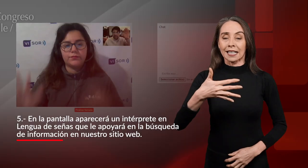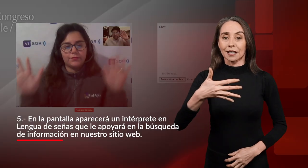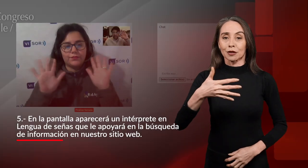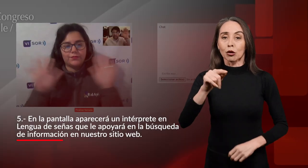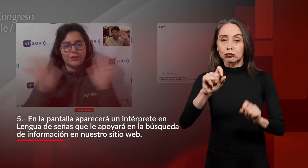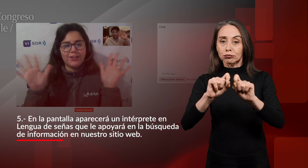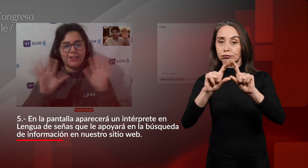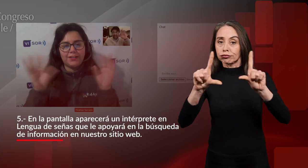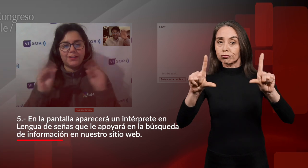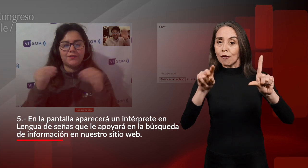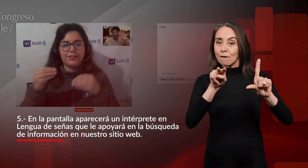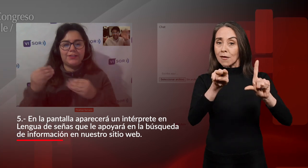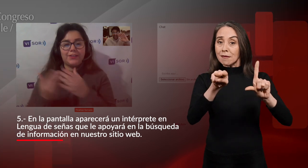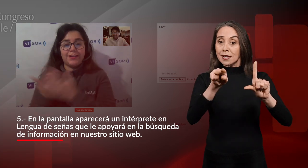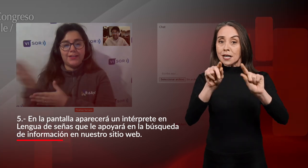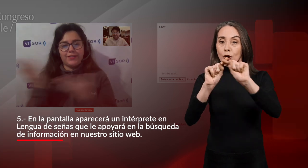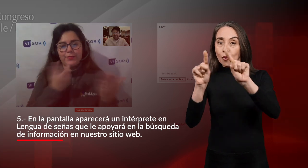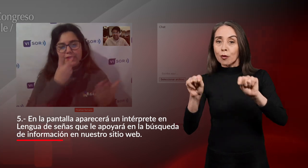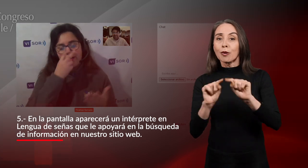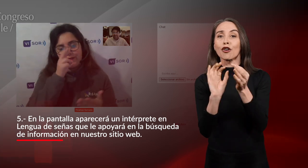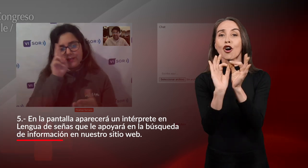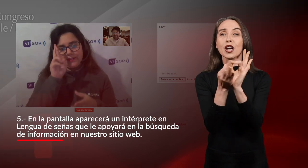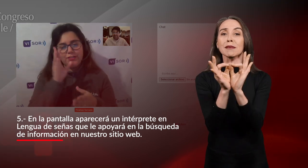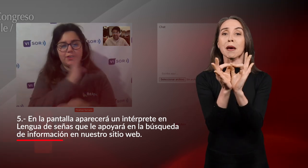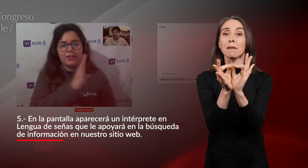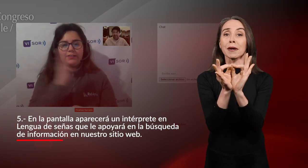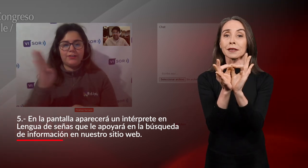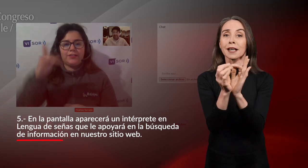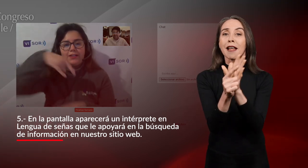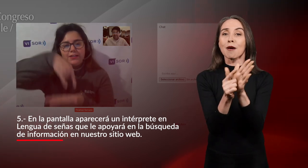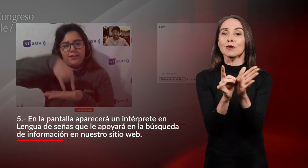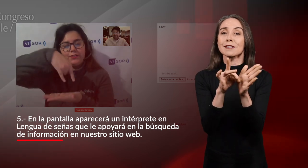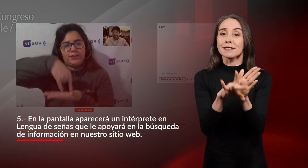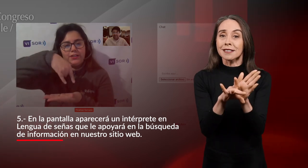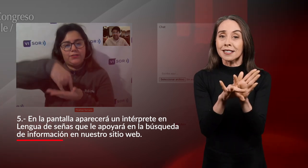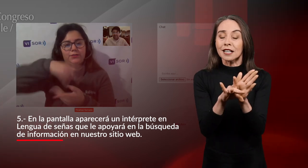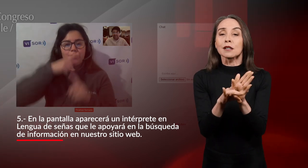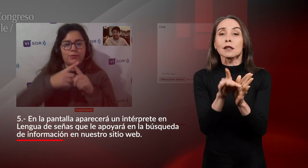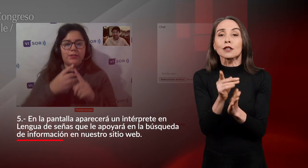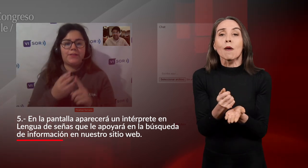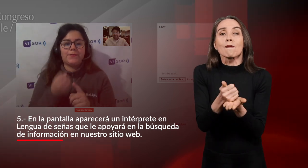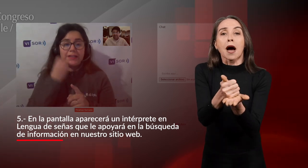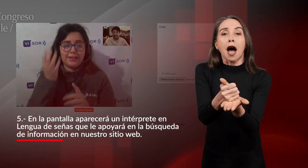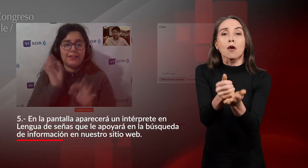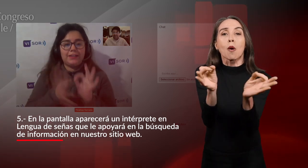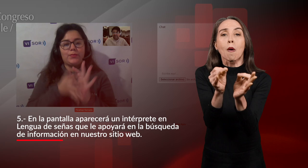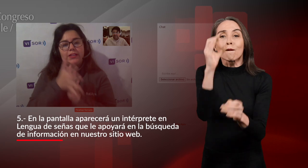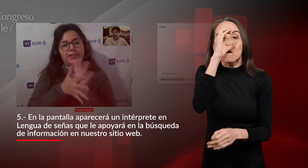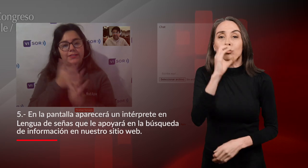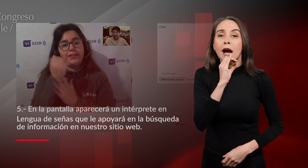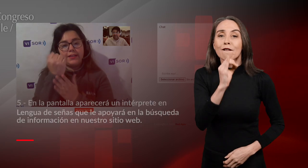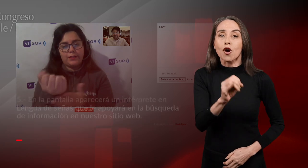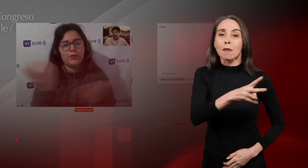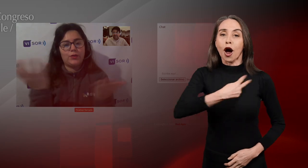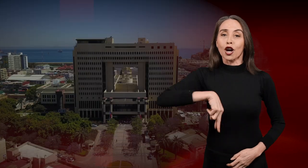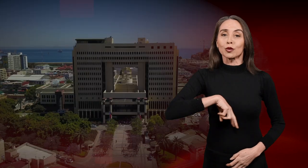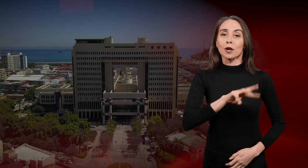pantalla aparecerá un intérprete en lengua de señas que le apoyará en la búsqueda de información en nuestro sitio web.